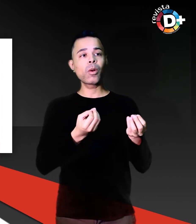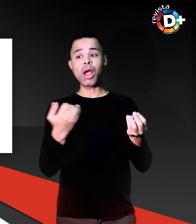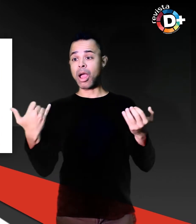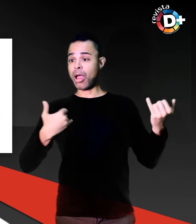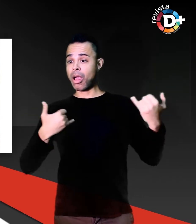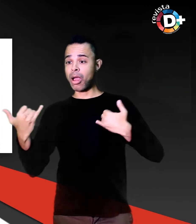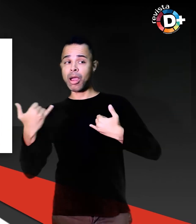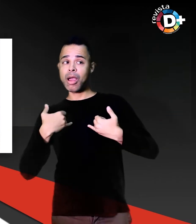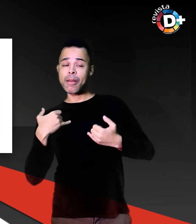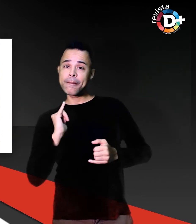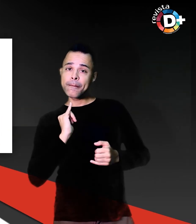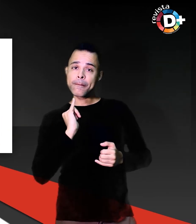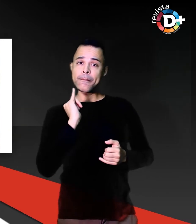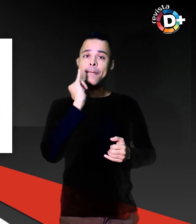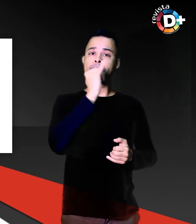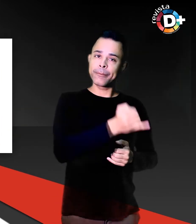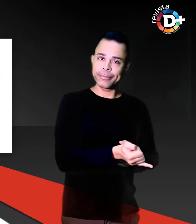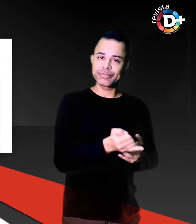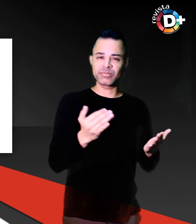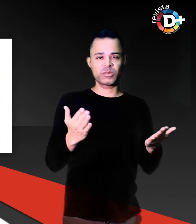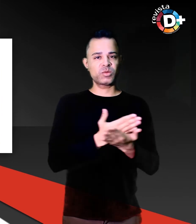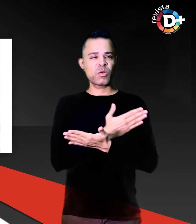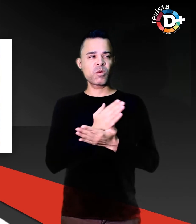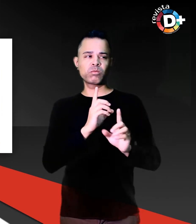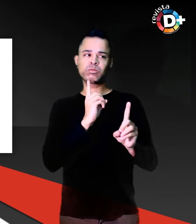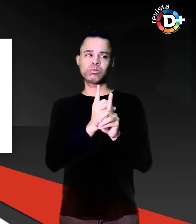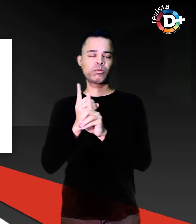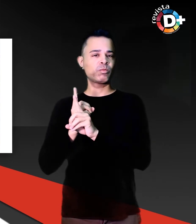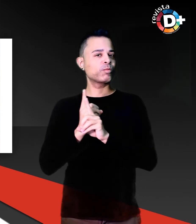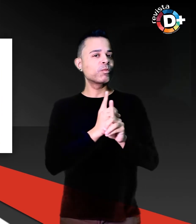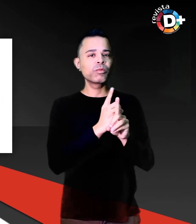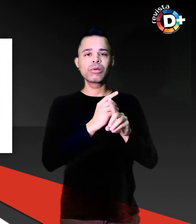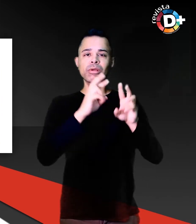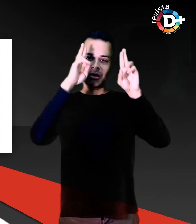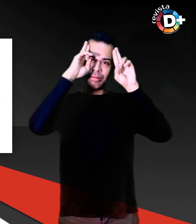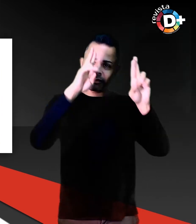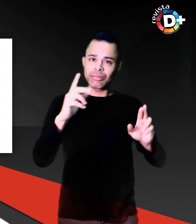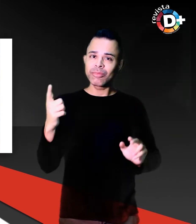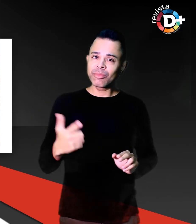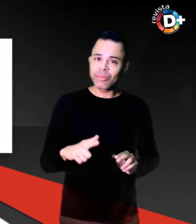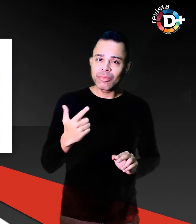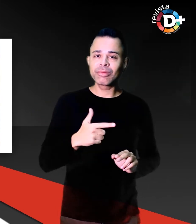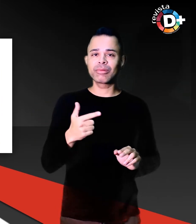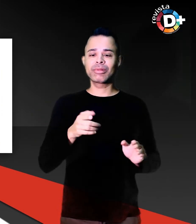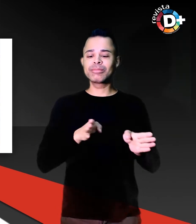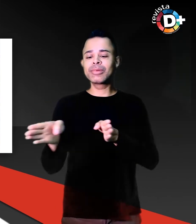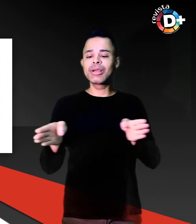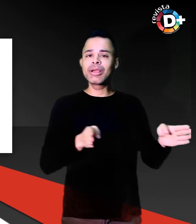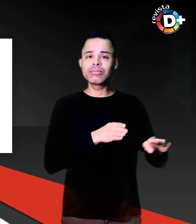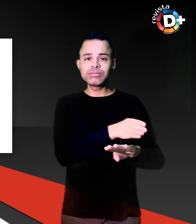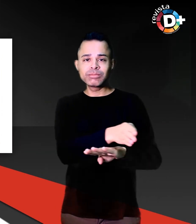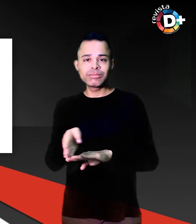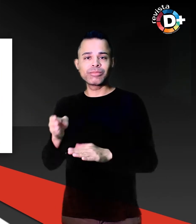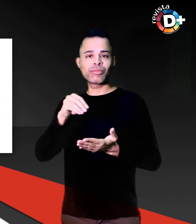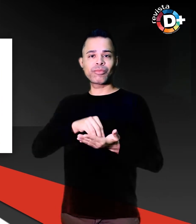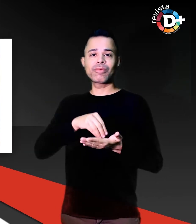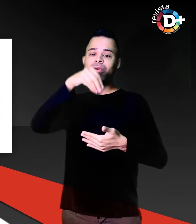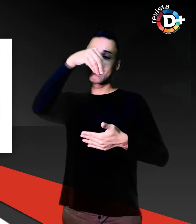tratando os desrespeitos e da falta de acessibilidade na sociedade brasileira Os bloquinhos